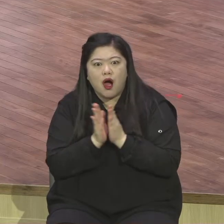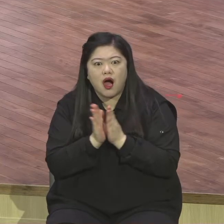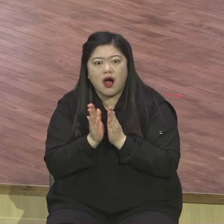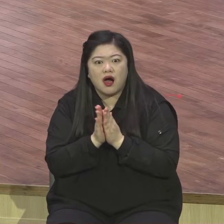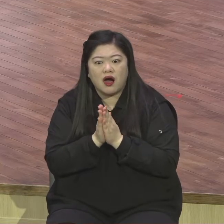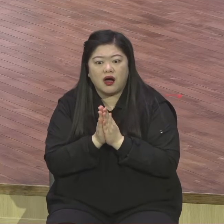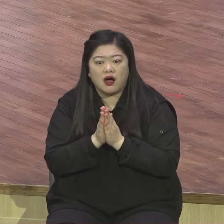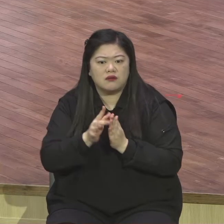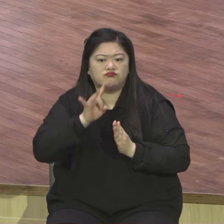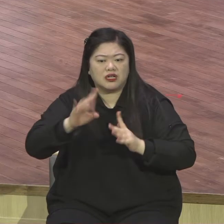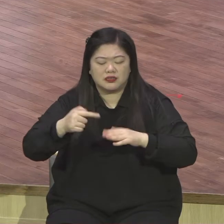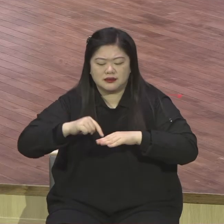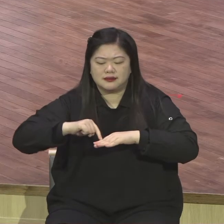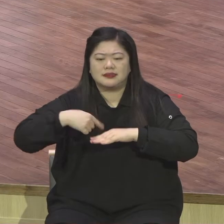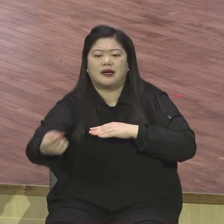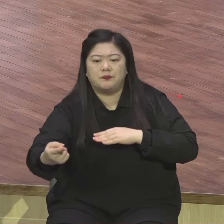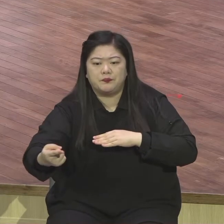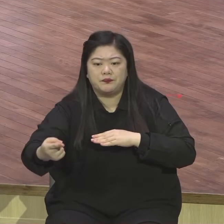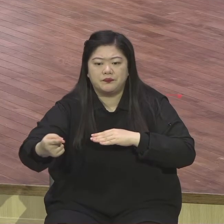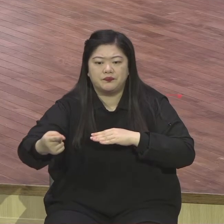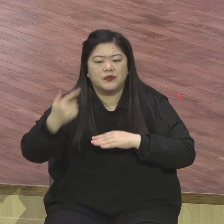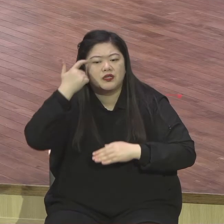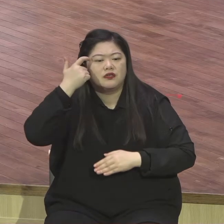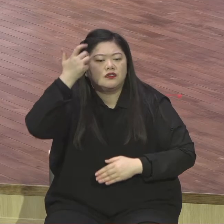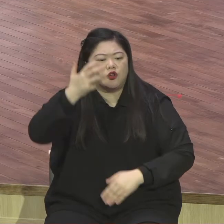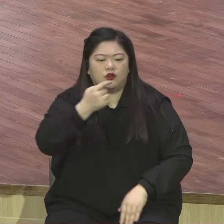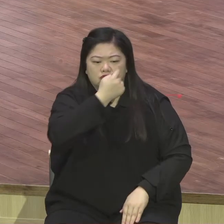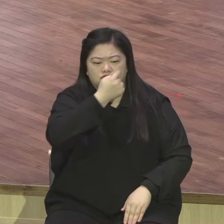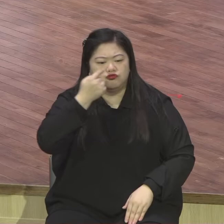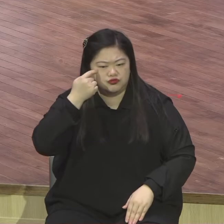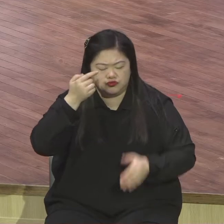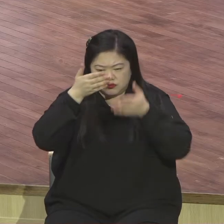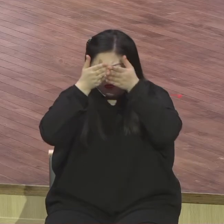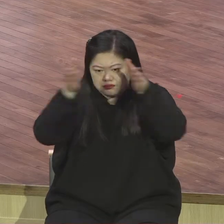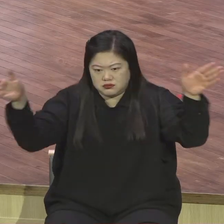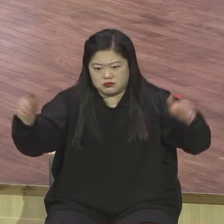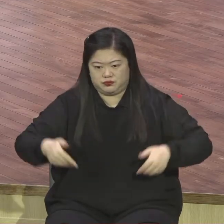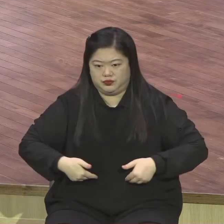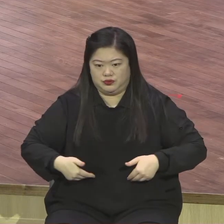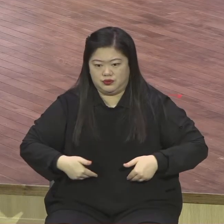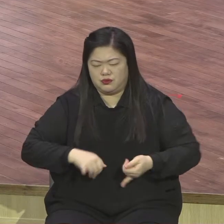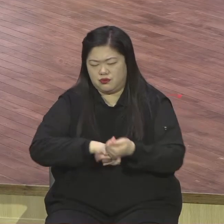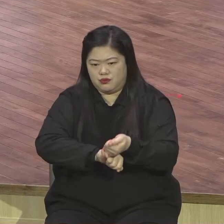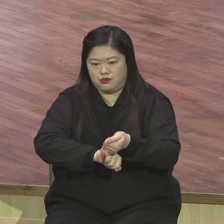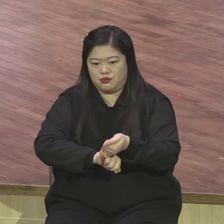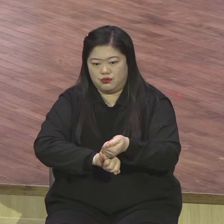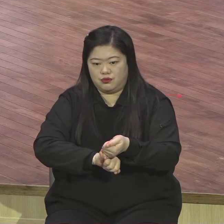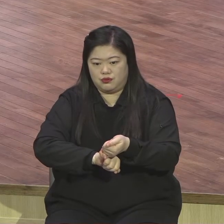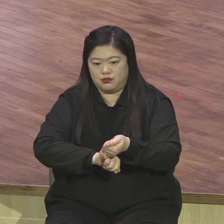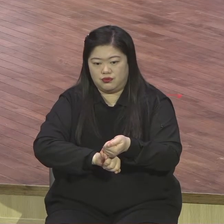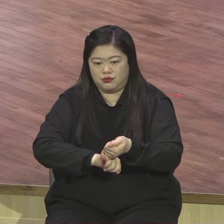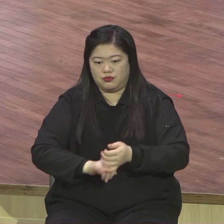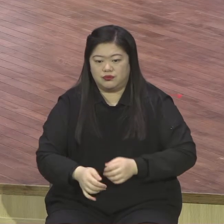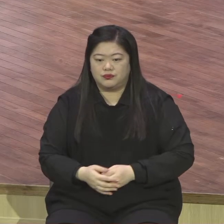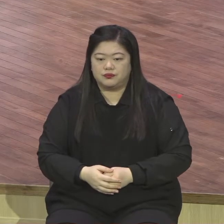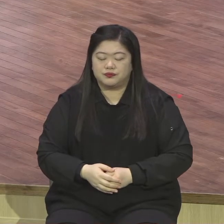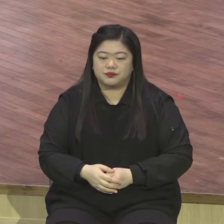열리라고 지금 예수님 행한 기적 영적인 눈이 열리라 영적 눈이 중요한 말이에요. 대부분